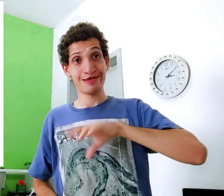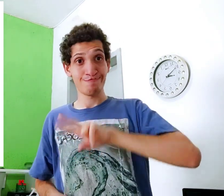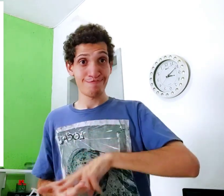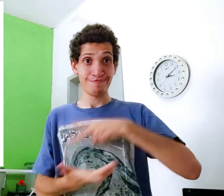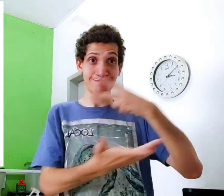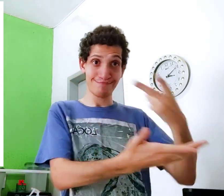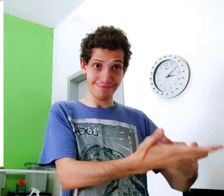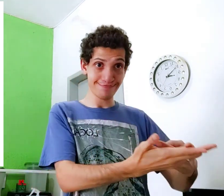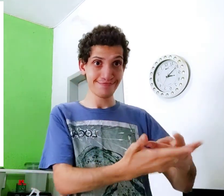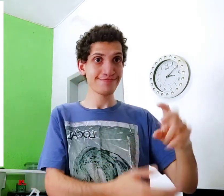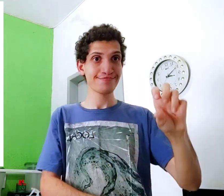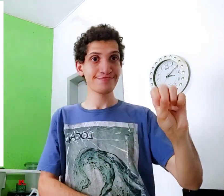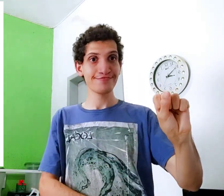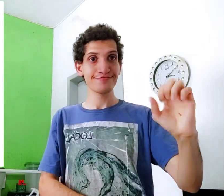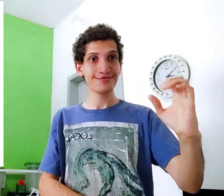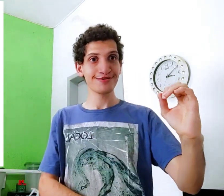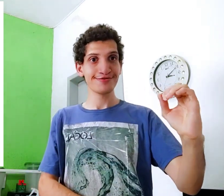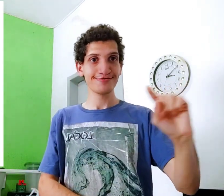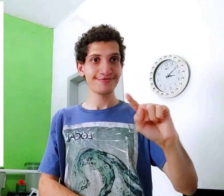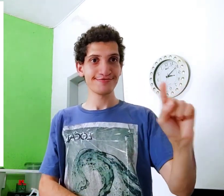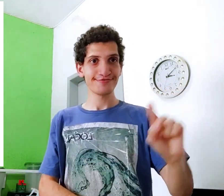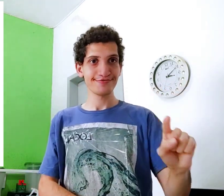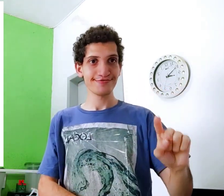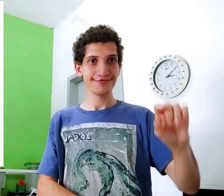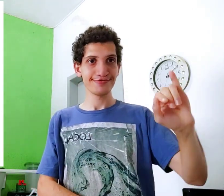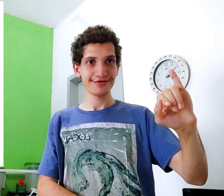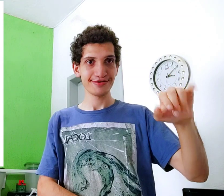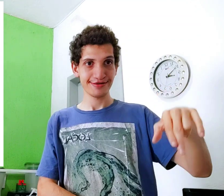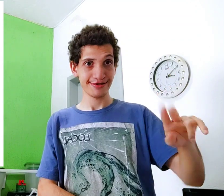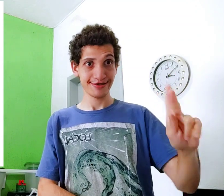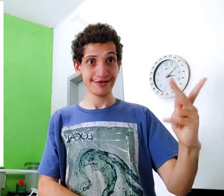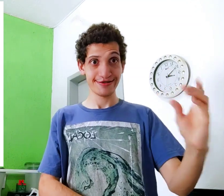português, tradução, sozinho.